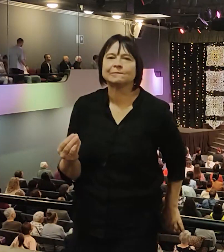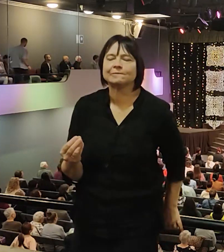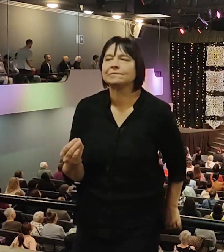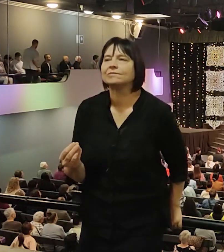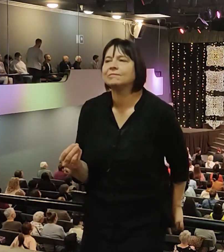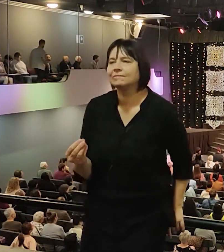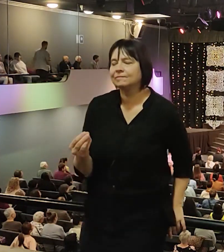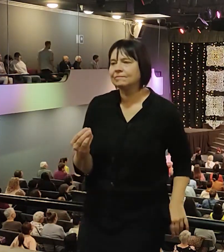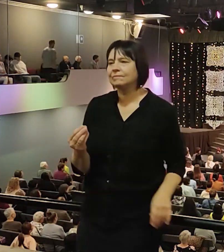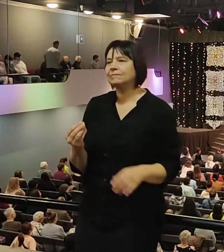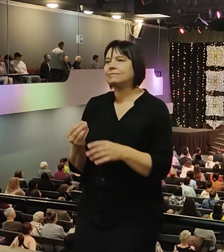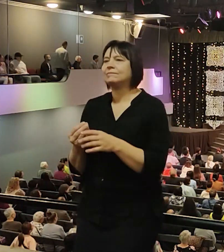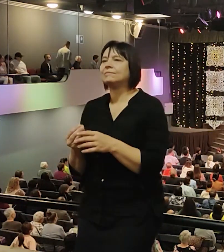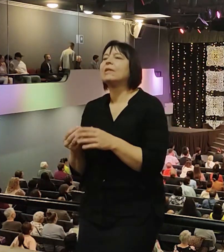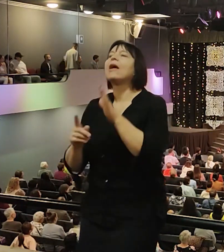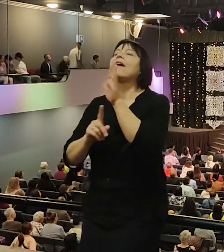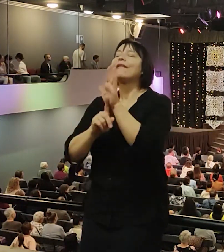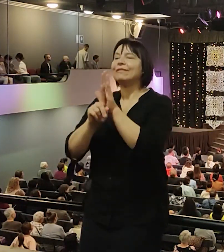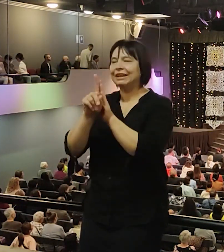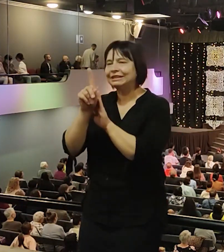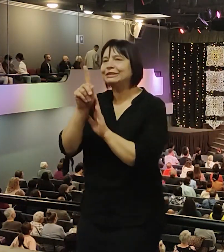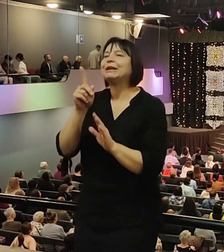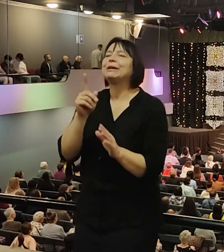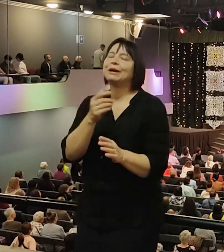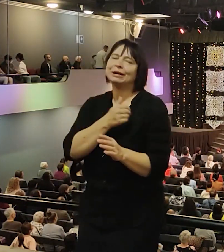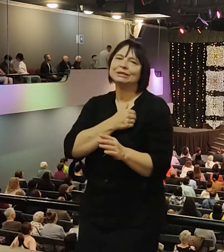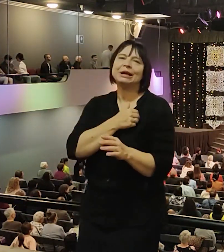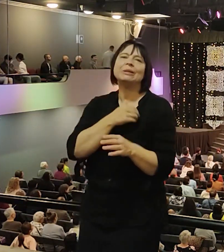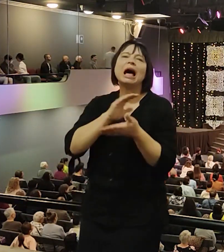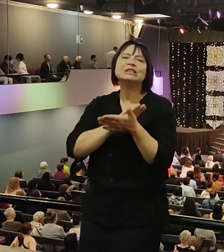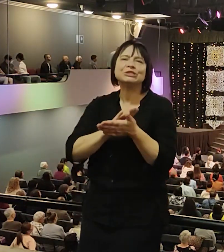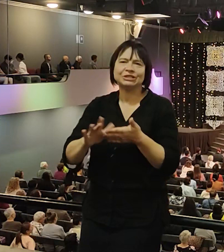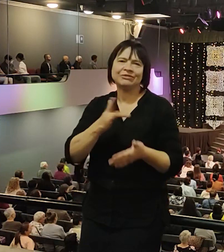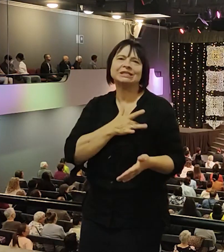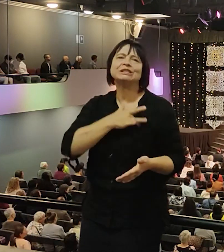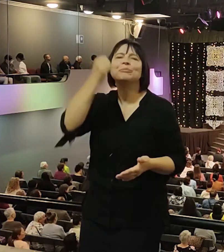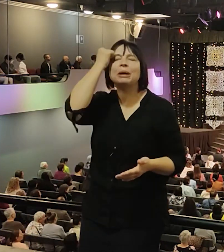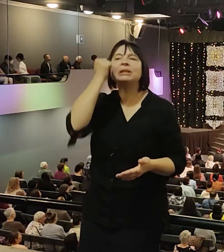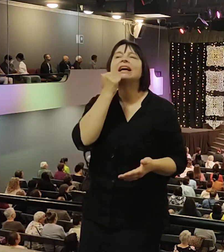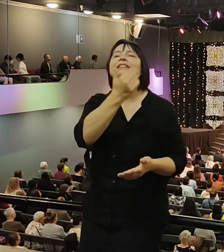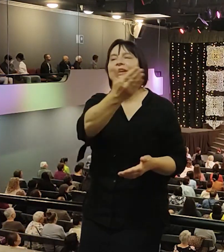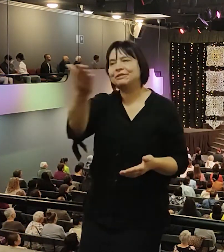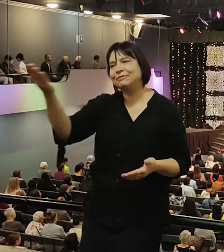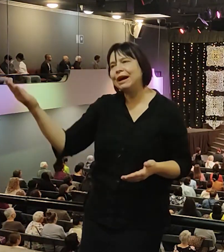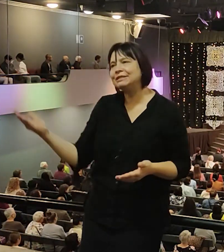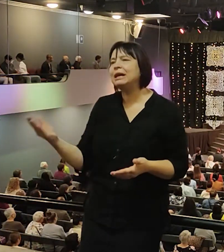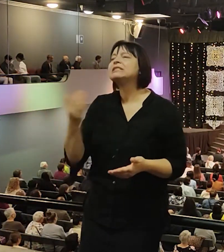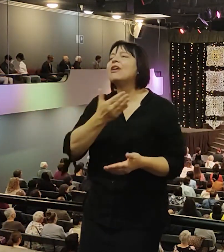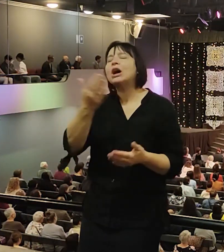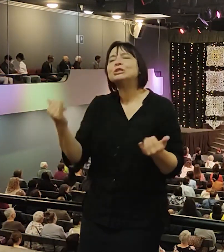хотела вас просто от чистого сердца поблагодарить за ваше такое